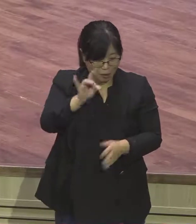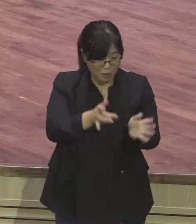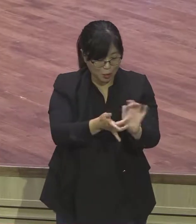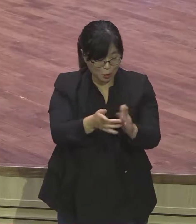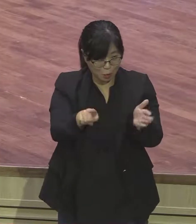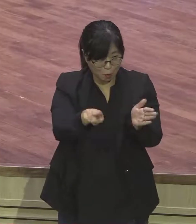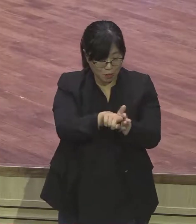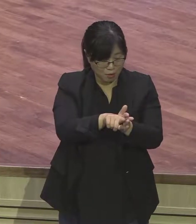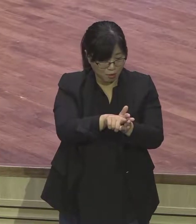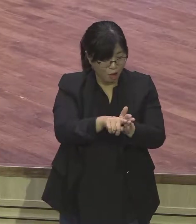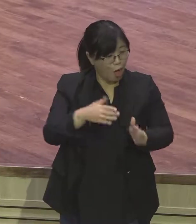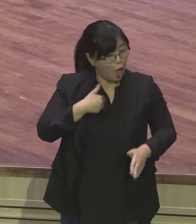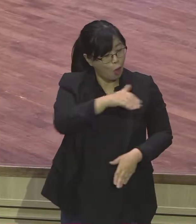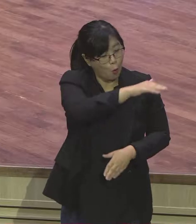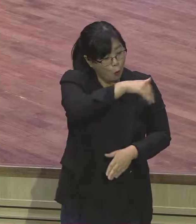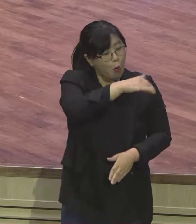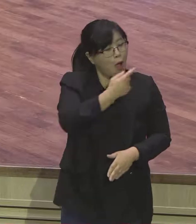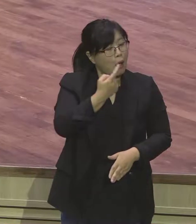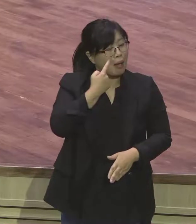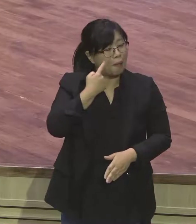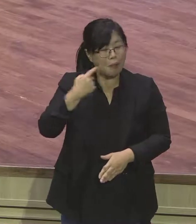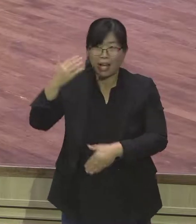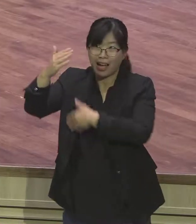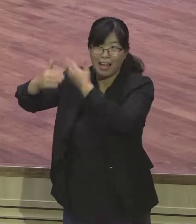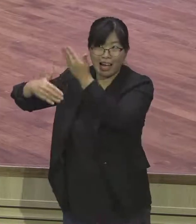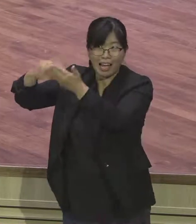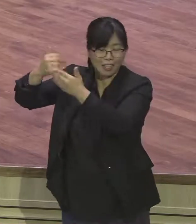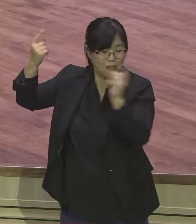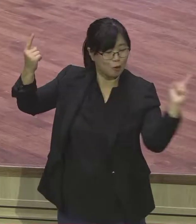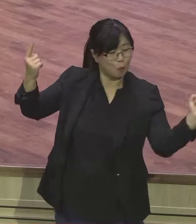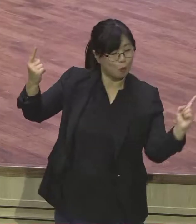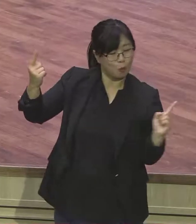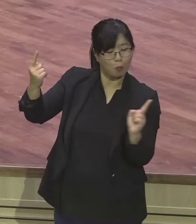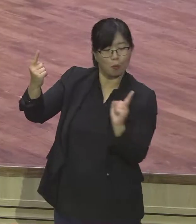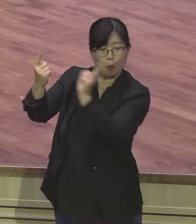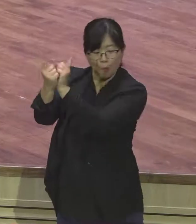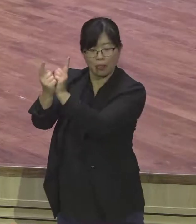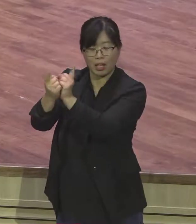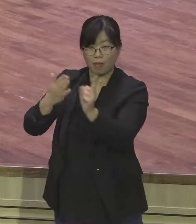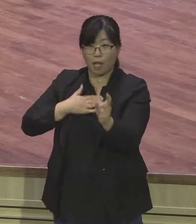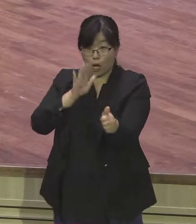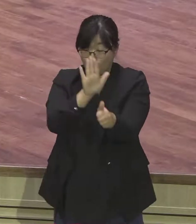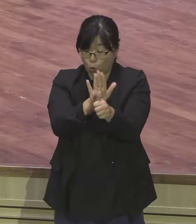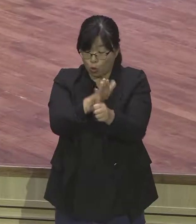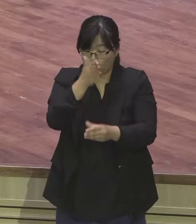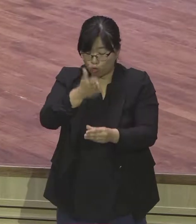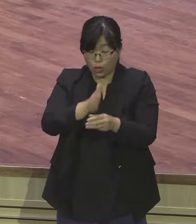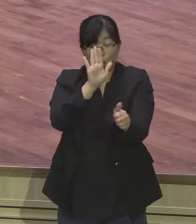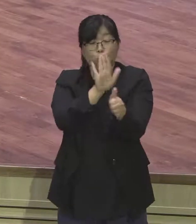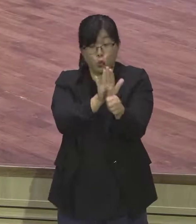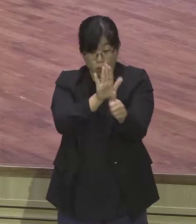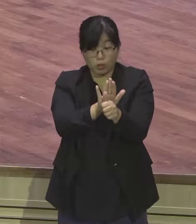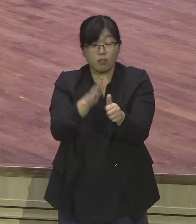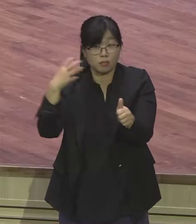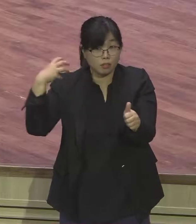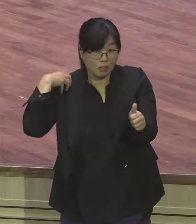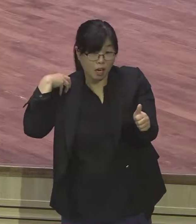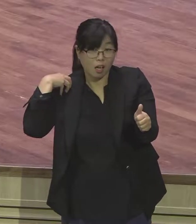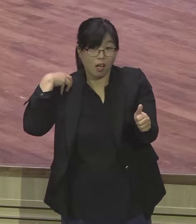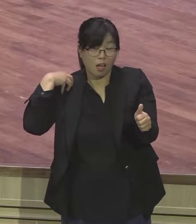그 사람이 정말 교회화가 되는 우리처럼 하나님께 나와 예배드리겠다는 마음을 가지고